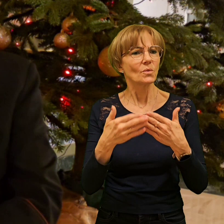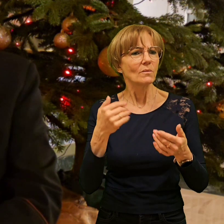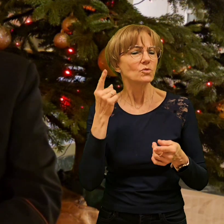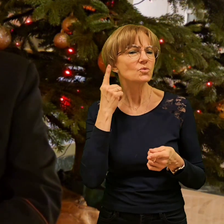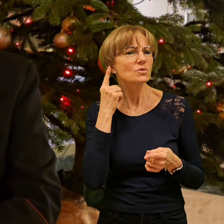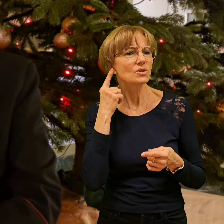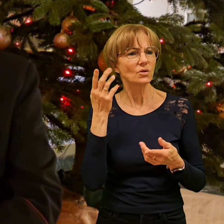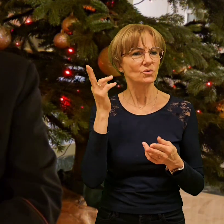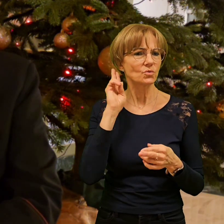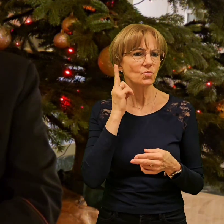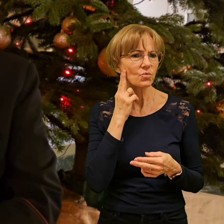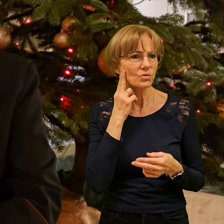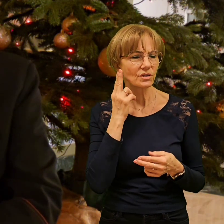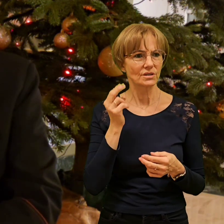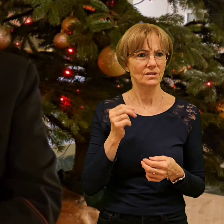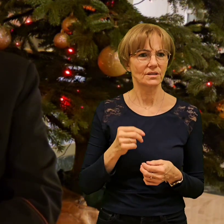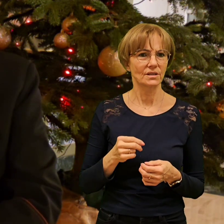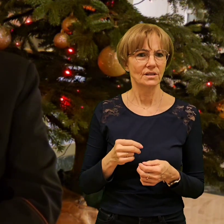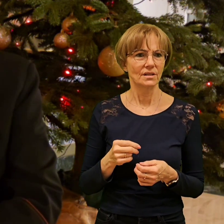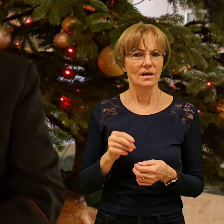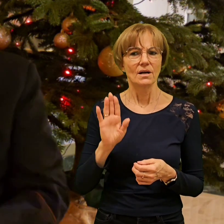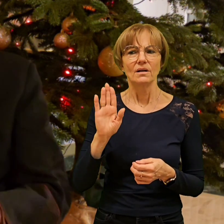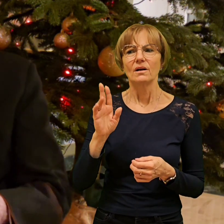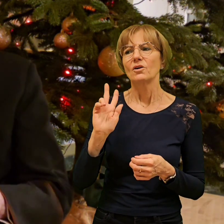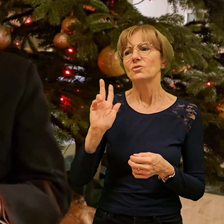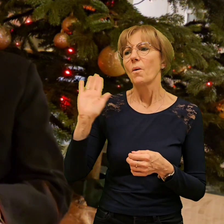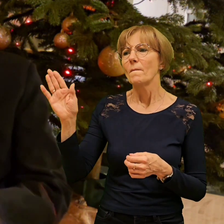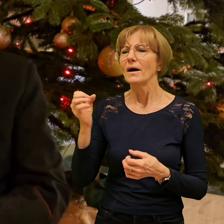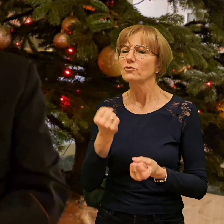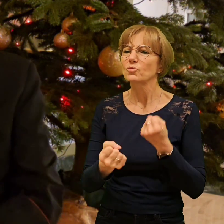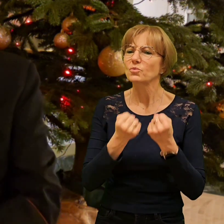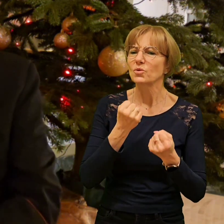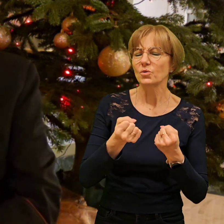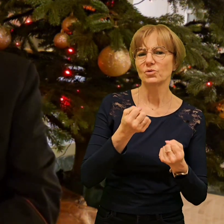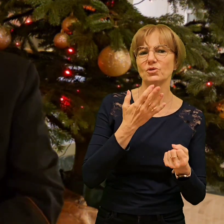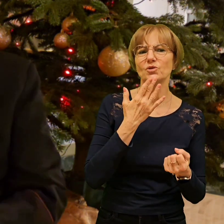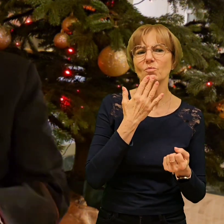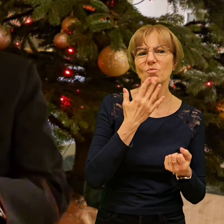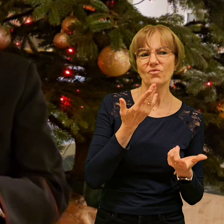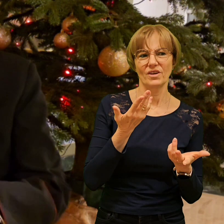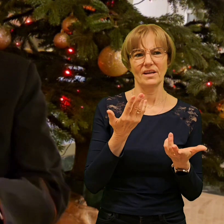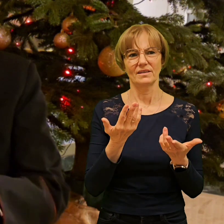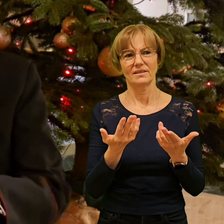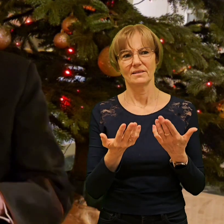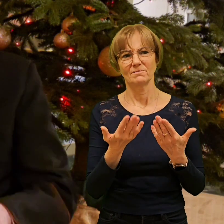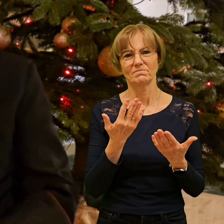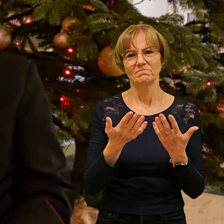trudności z wymową, to stanowią właśnie doskonały cen